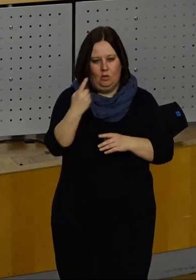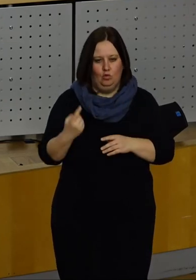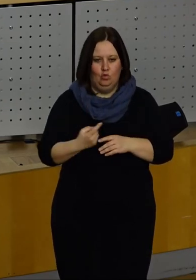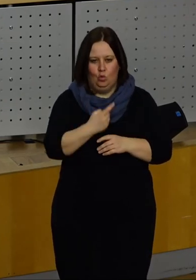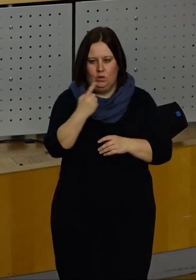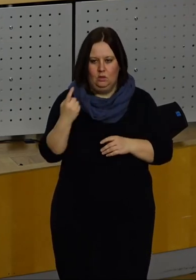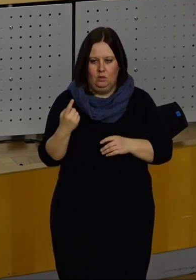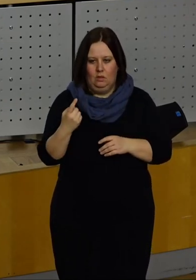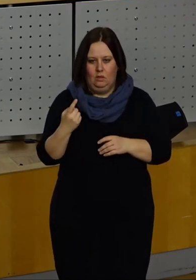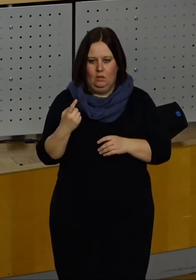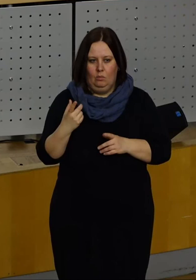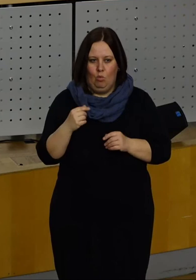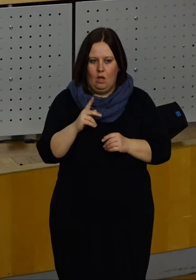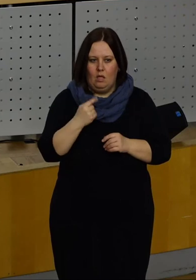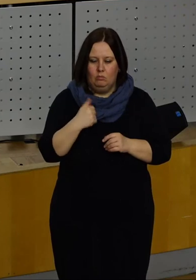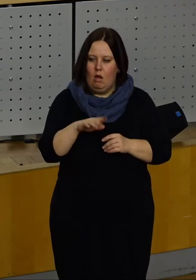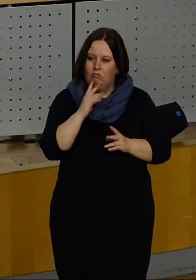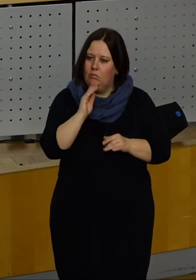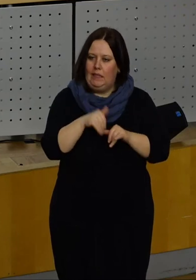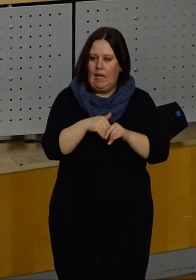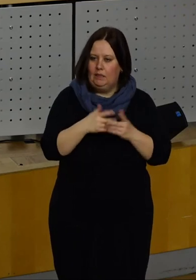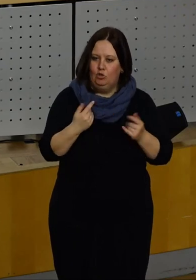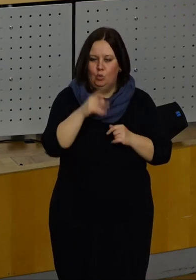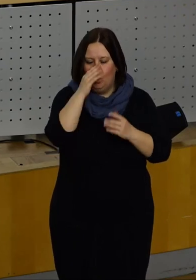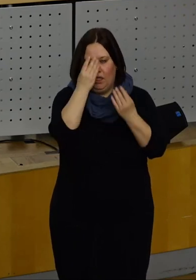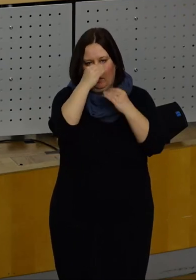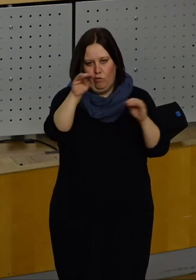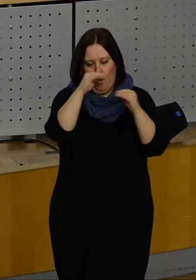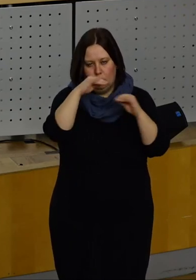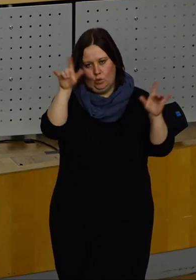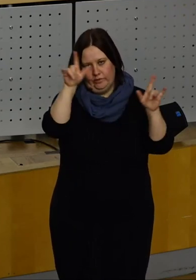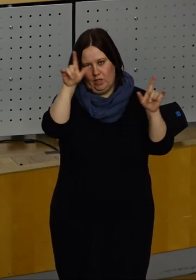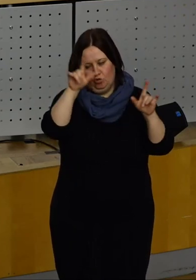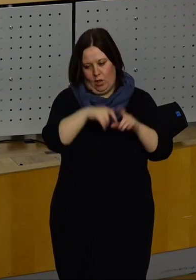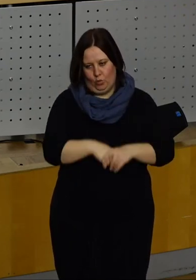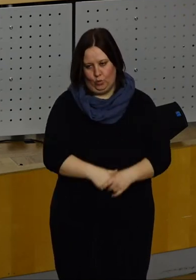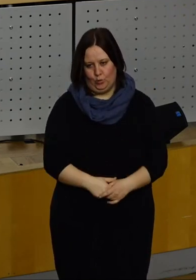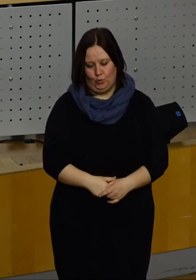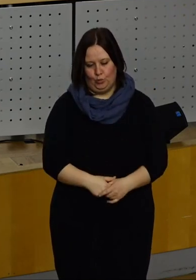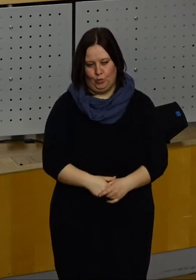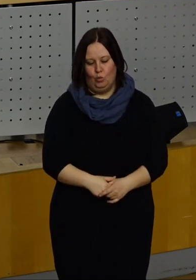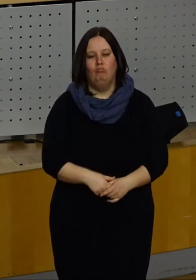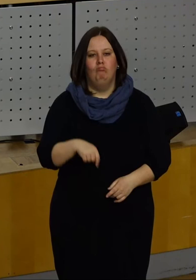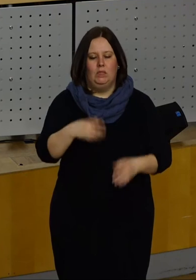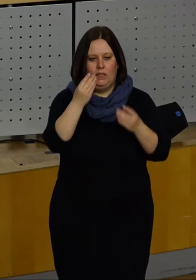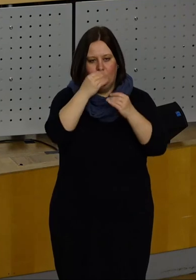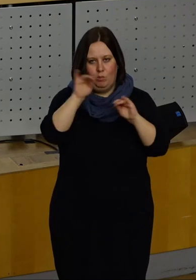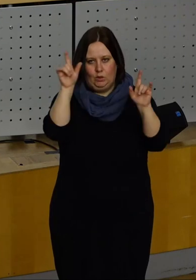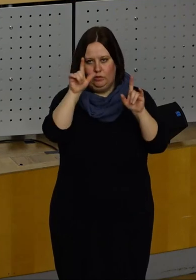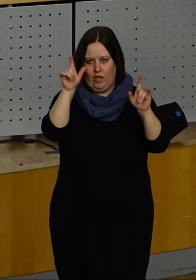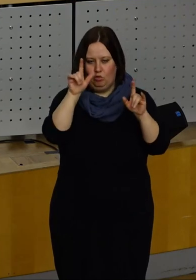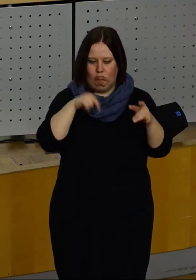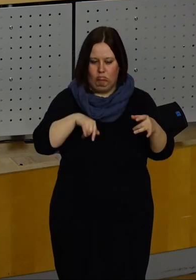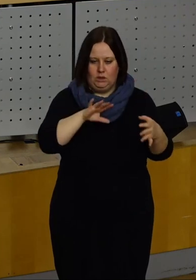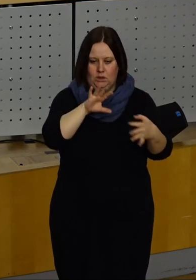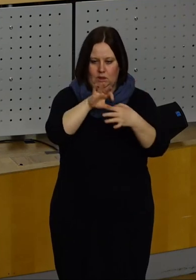großen Inhalt hart sagt erst mal nichts aus. Es ist einfach eine Art Informationsveranstaltung. Und diese Informationsveranstaltung zu